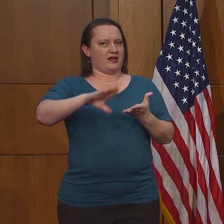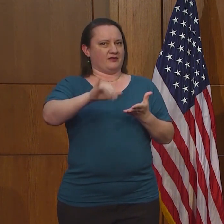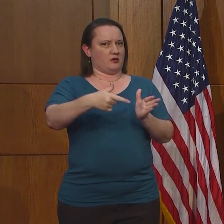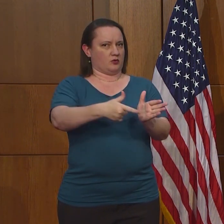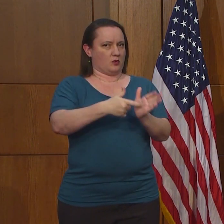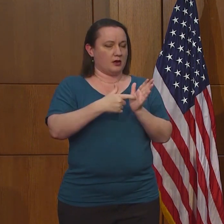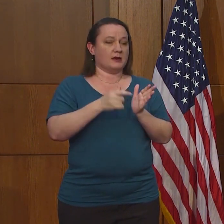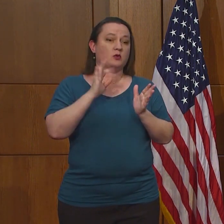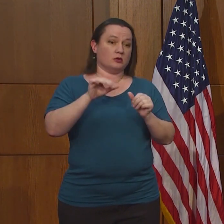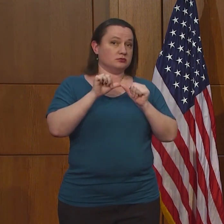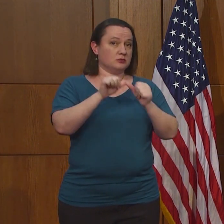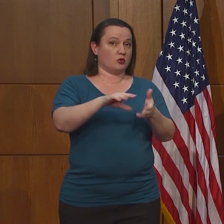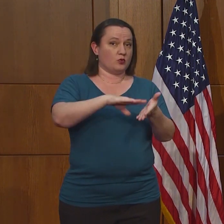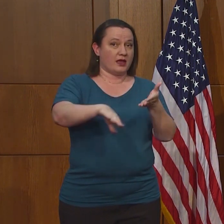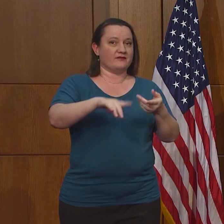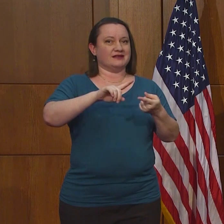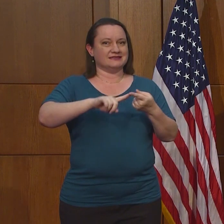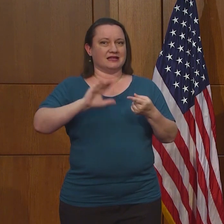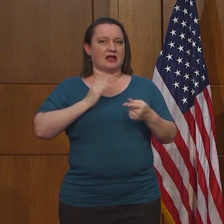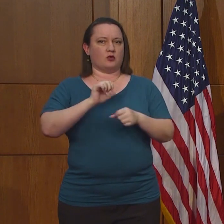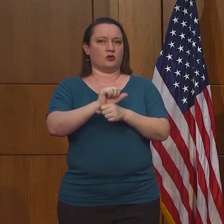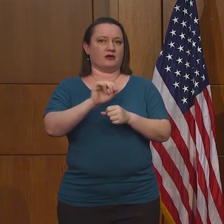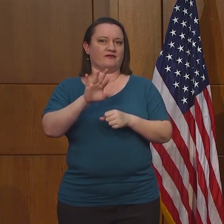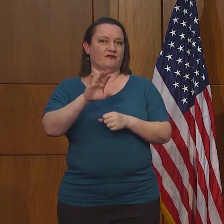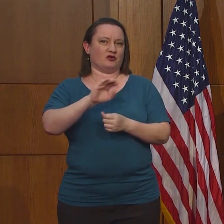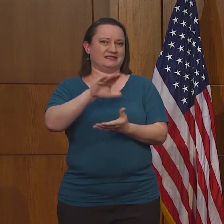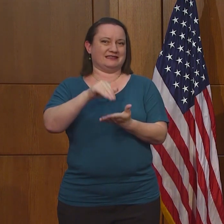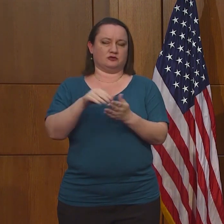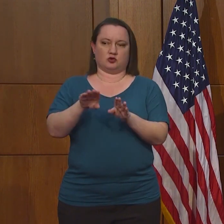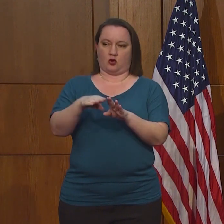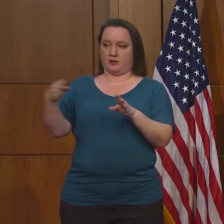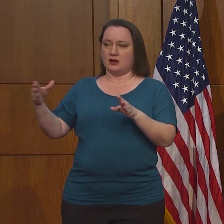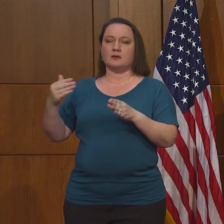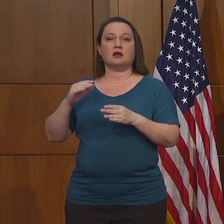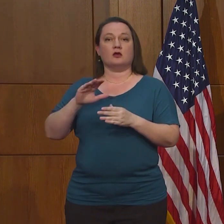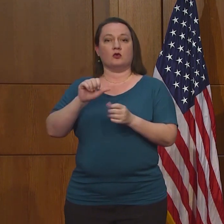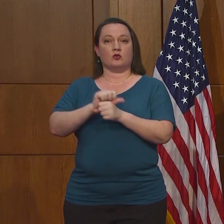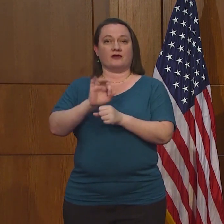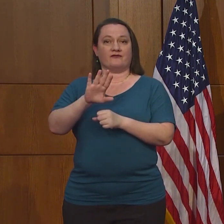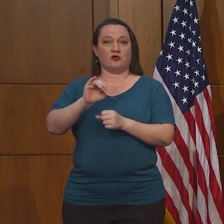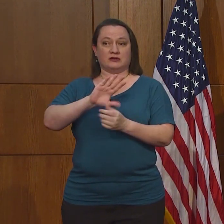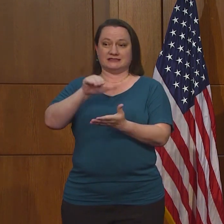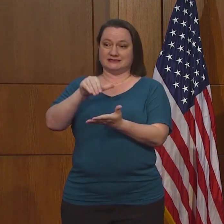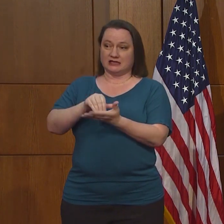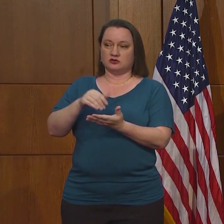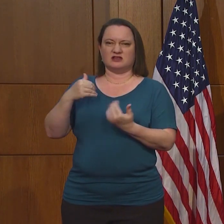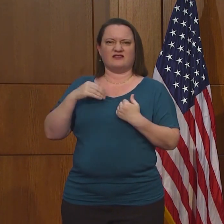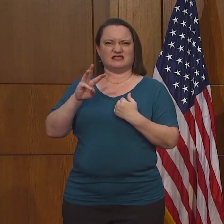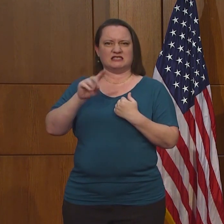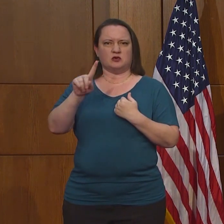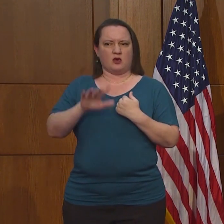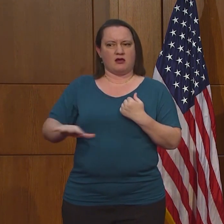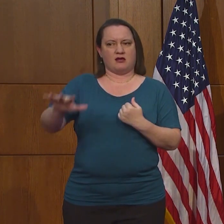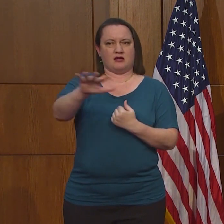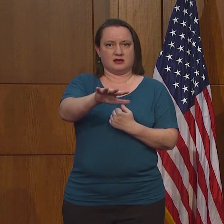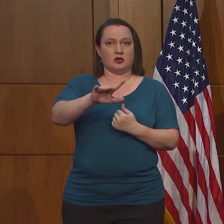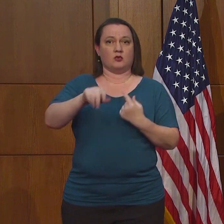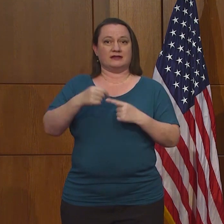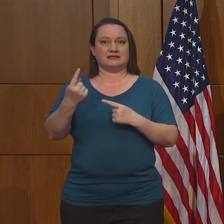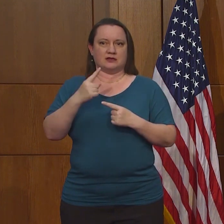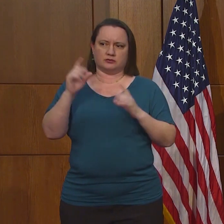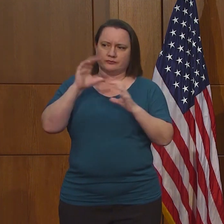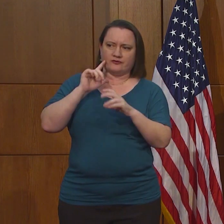se estabilice la fuerza de trabajo. Pero queremos asegurarnos de que cuando la gente de Virginia busquen